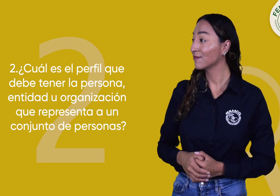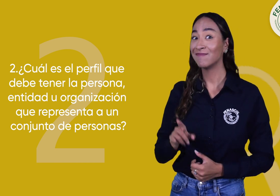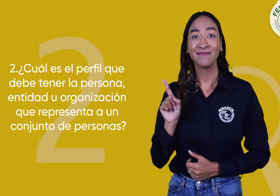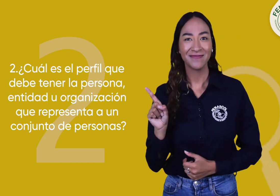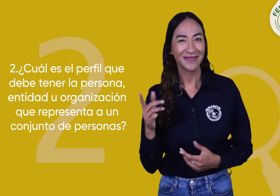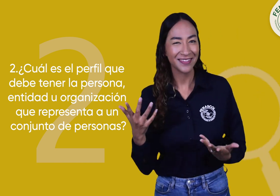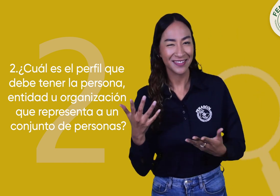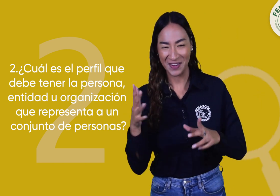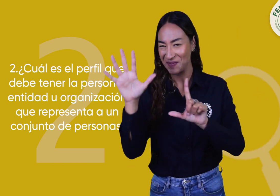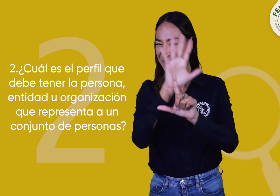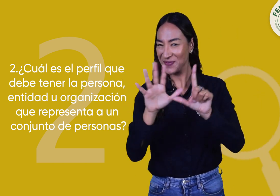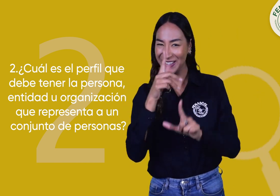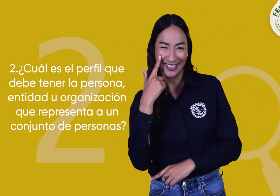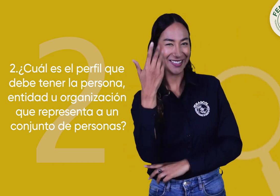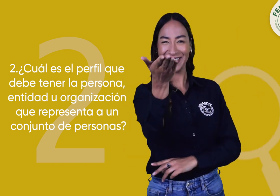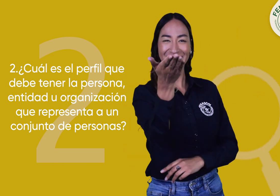Esta. Miremos el siguiente video.